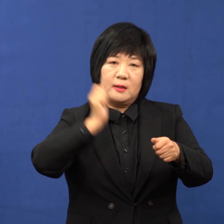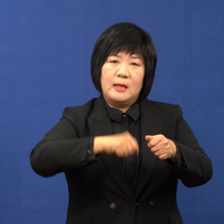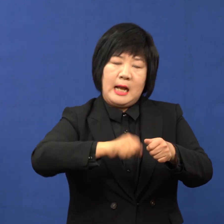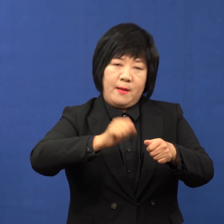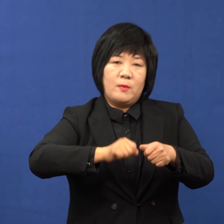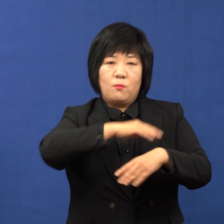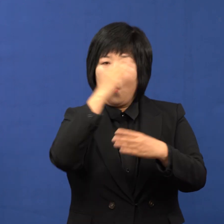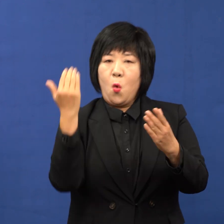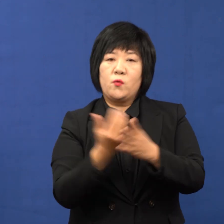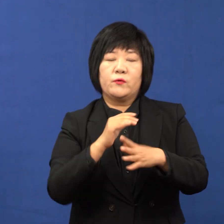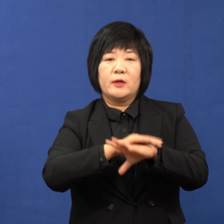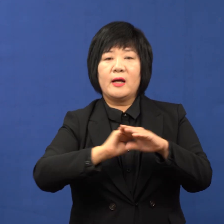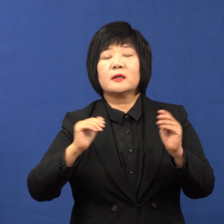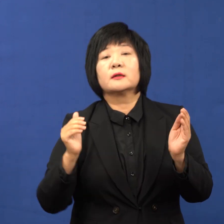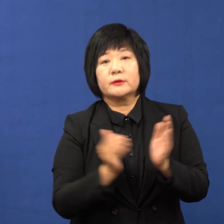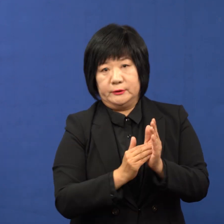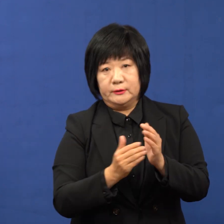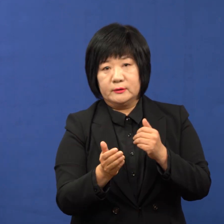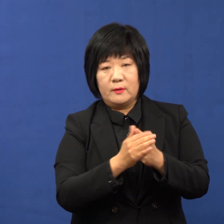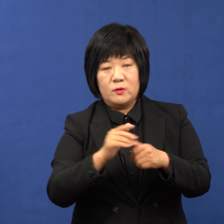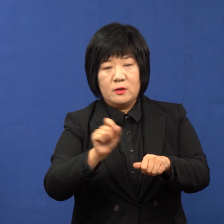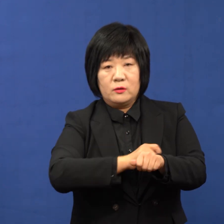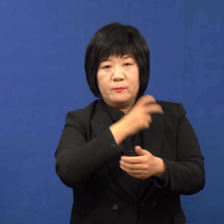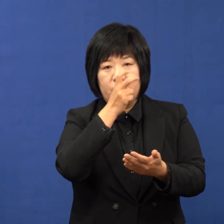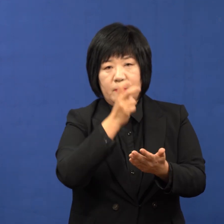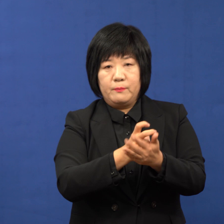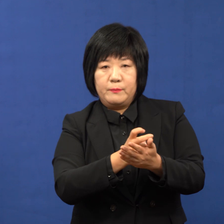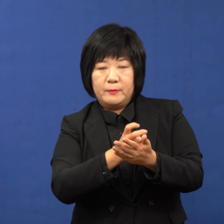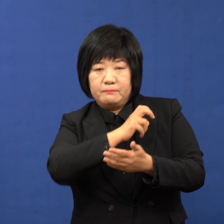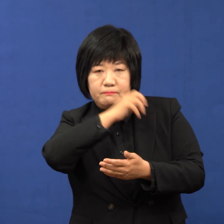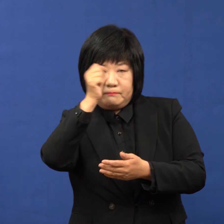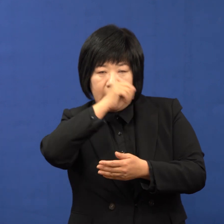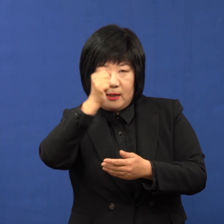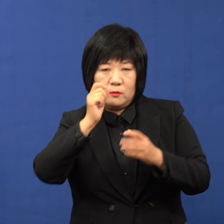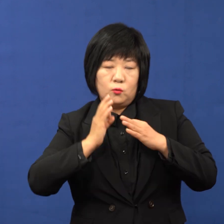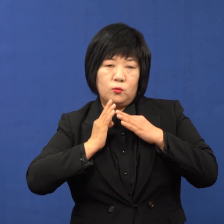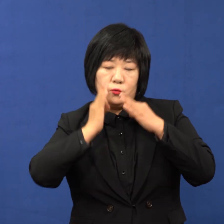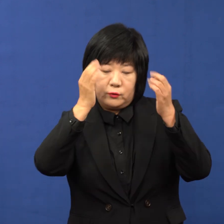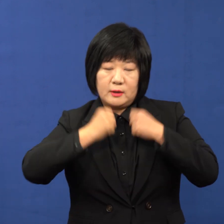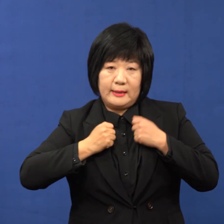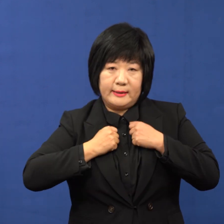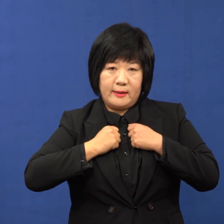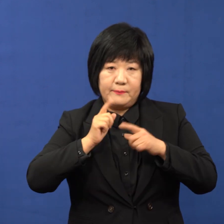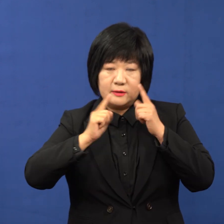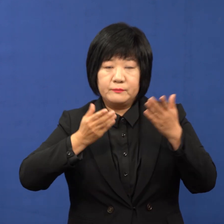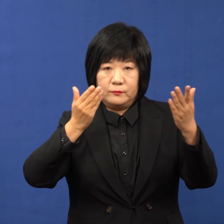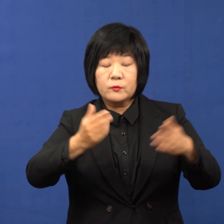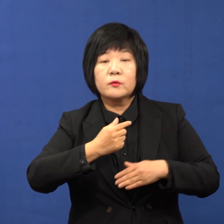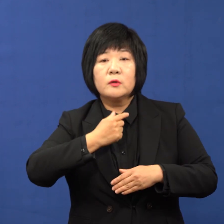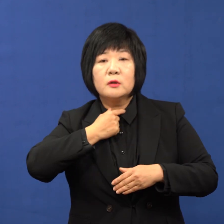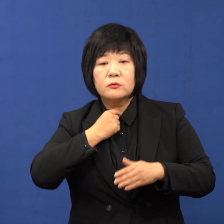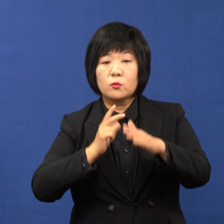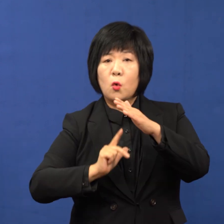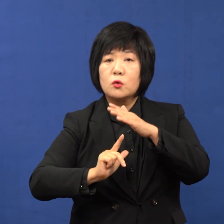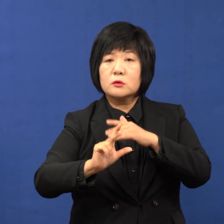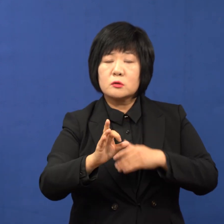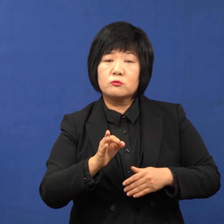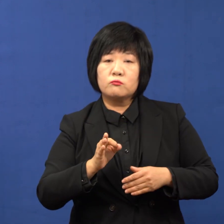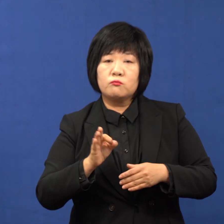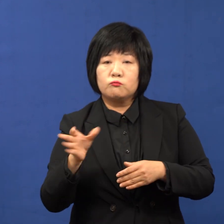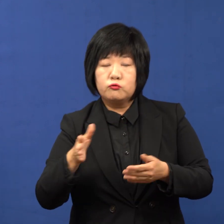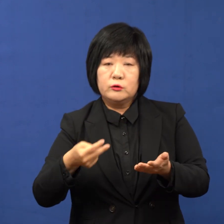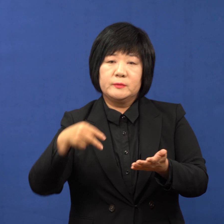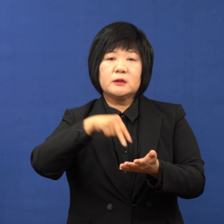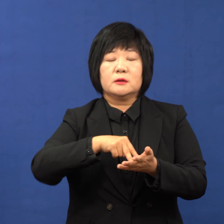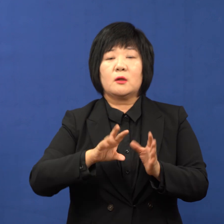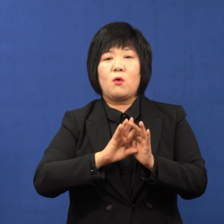해결이 되는 문제입니다. 그래서 특별법의 통과에 진력을 다하겠다는 말씀을 드리고 도시철도 무임 승차와 관련해는 아쉬움이 큽니다.